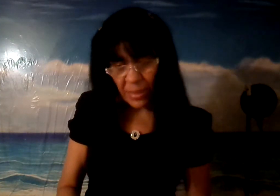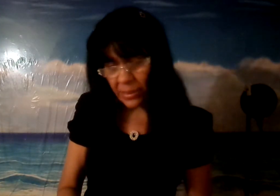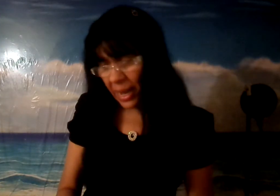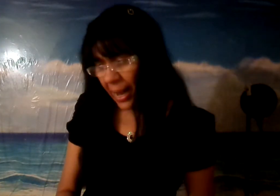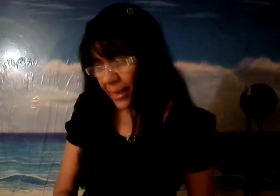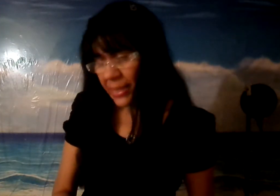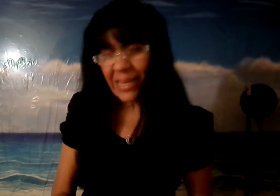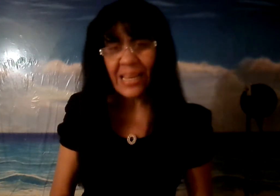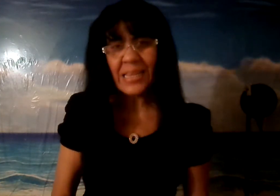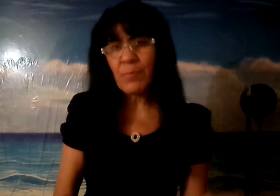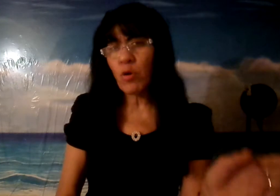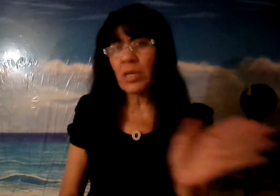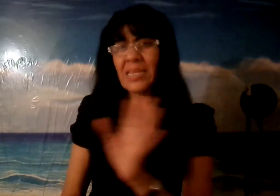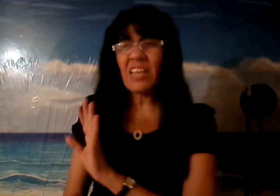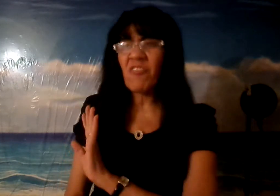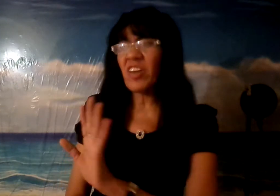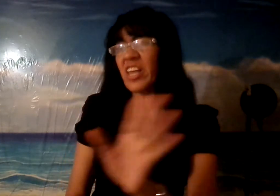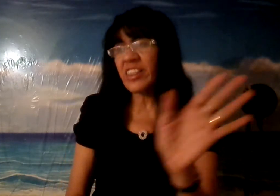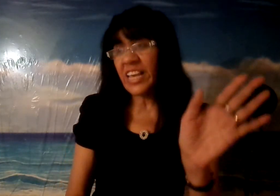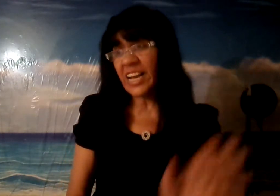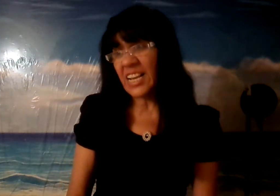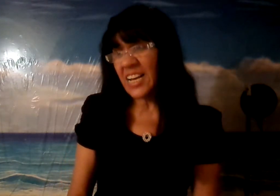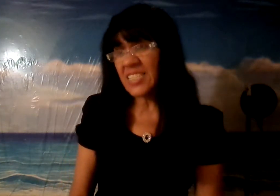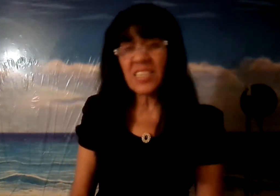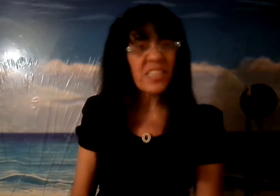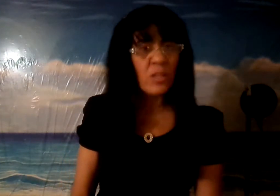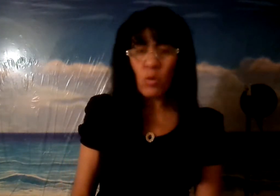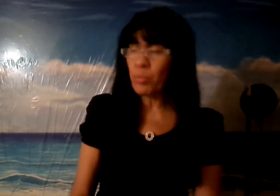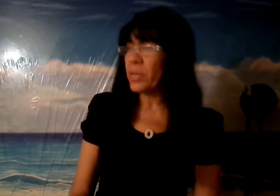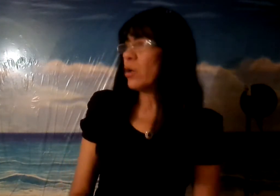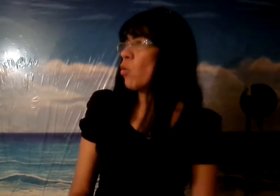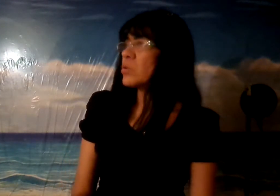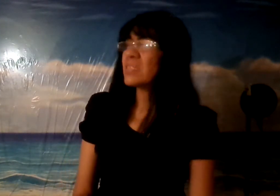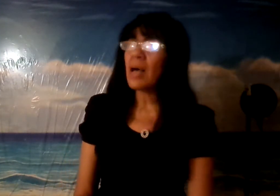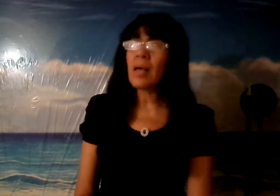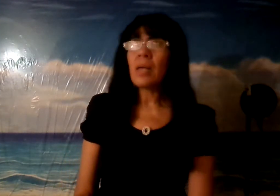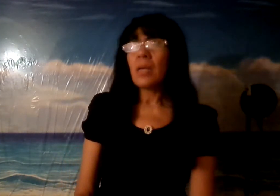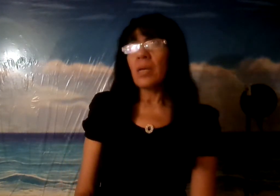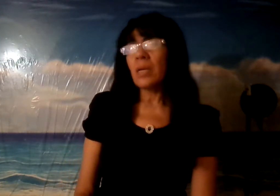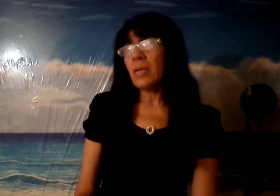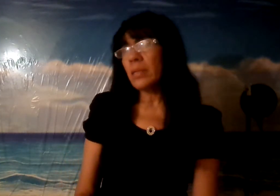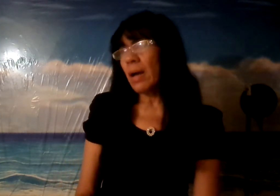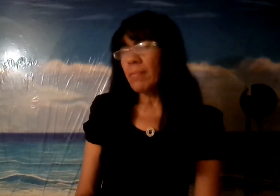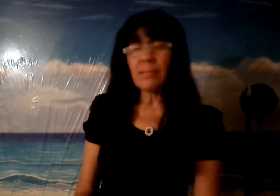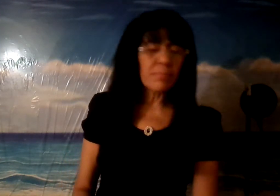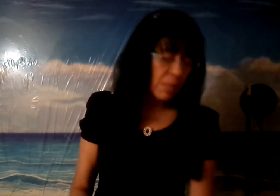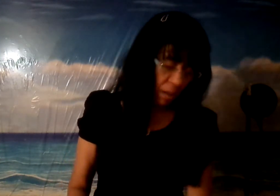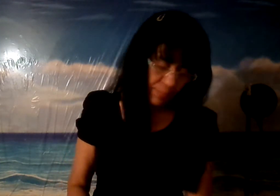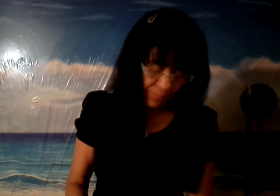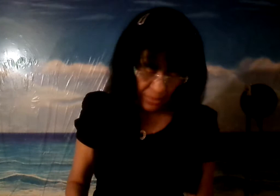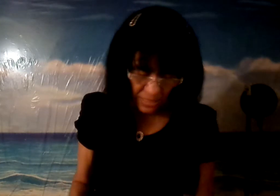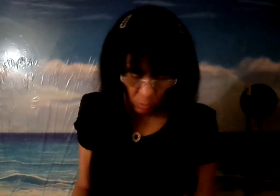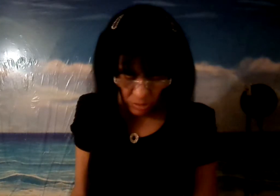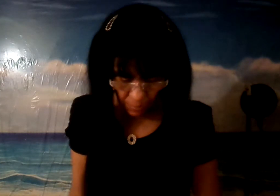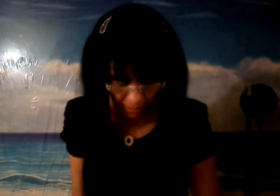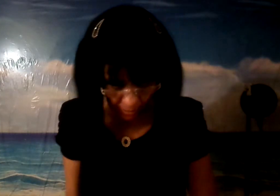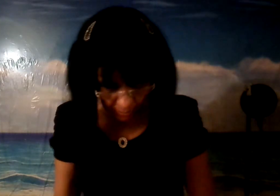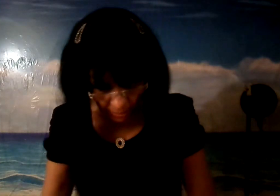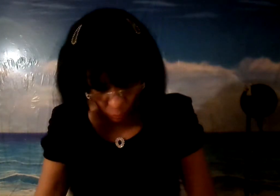hay gente que te ponen diferentes clases de nombre y cosas y te hablan te dicen cosas malas y Jesús